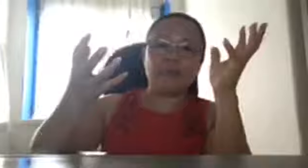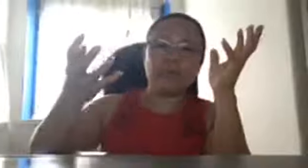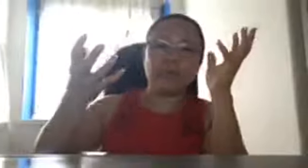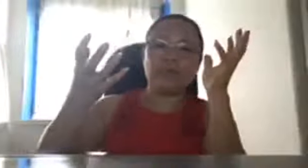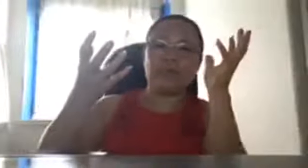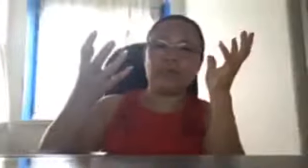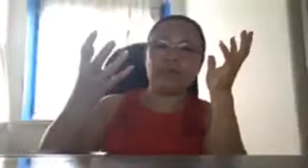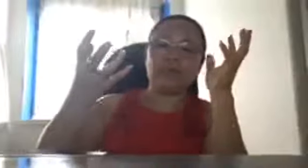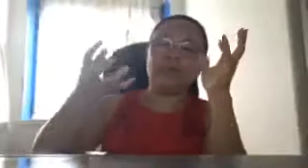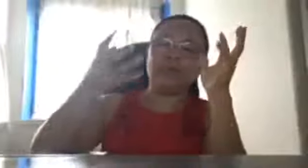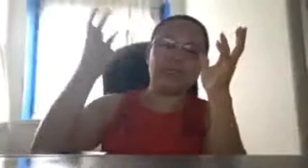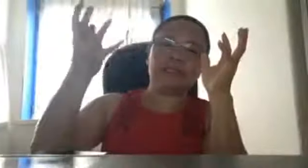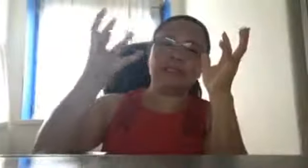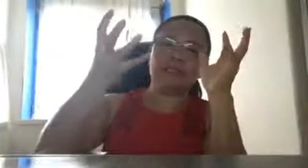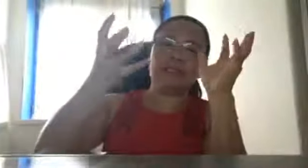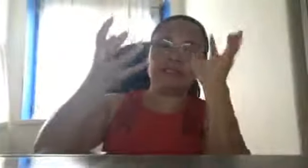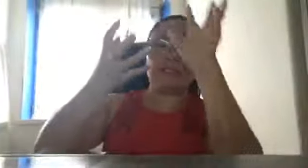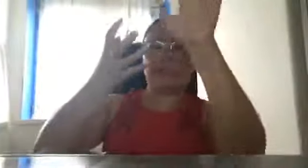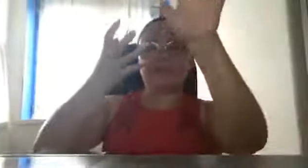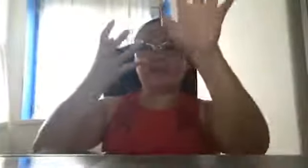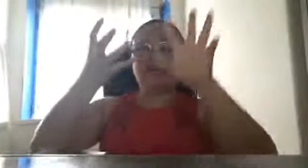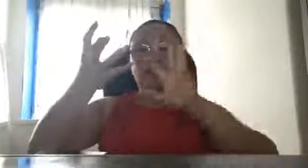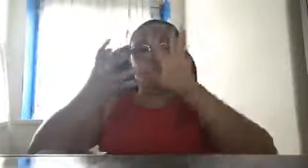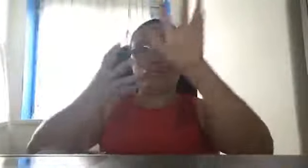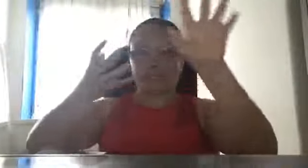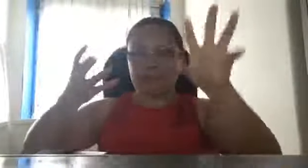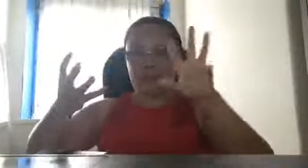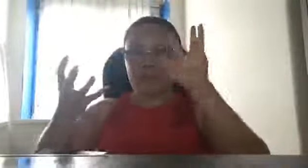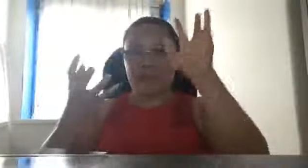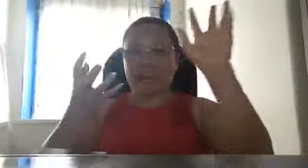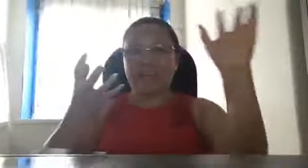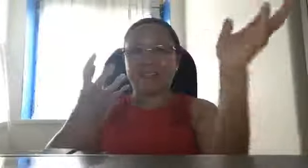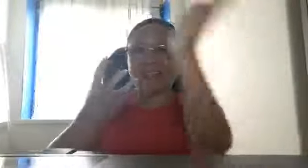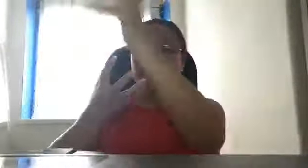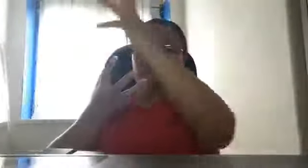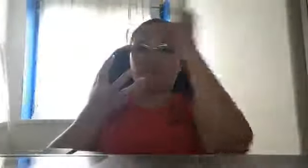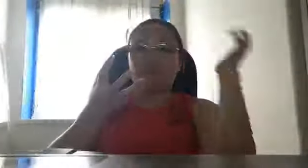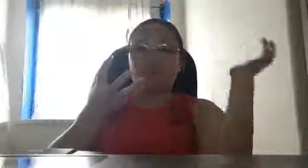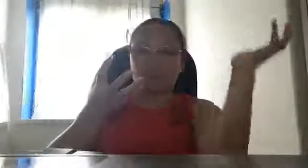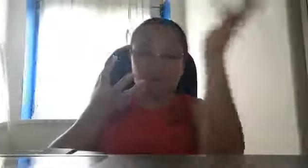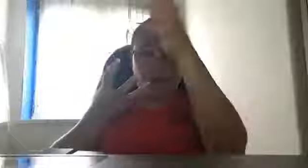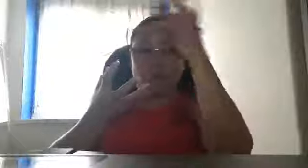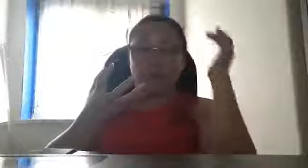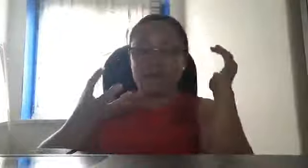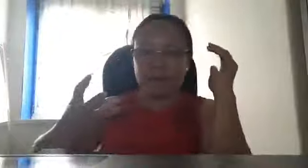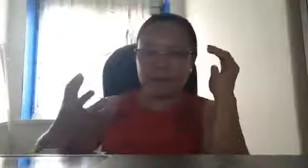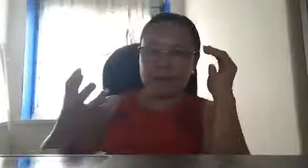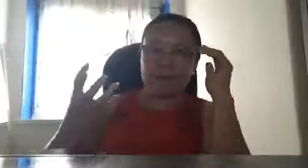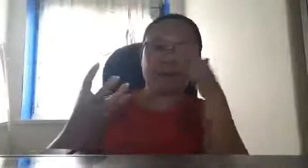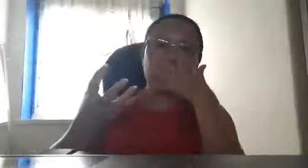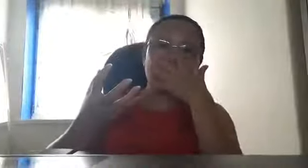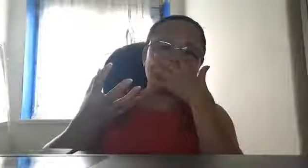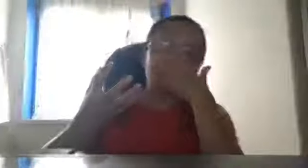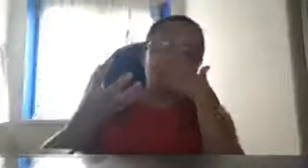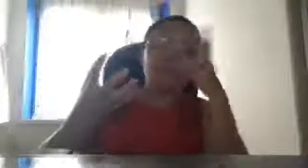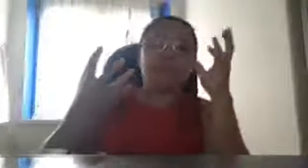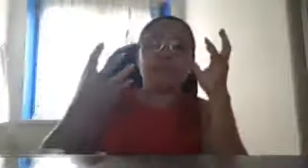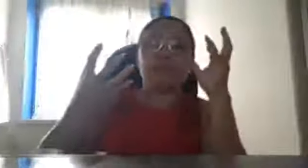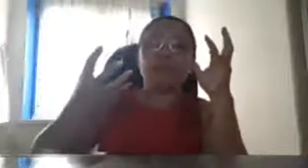yata so hindi pa natin hindi pa totally tayo nakaka detect for the whole Philippines so